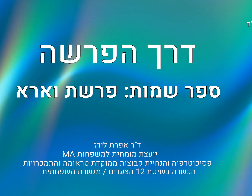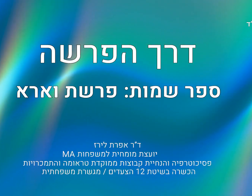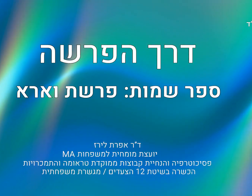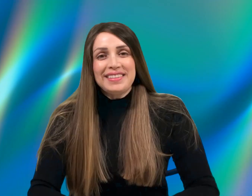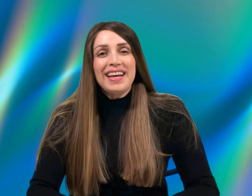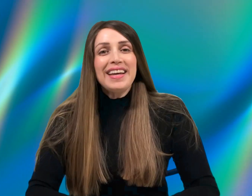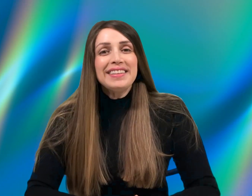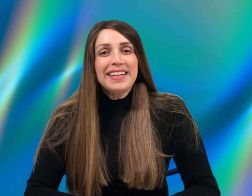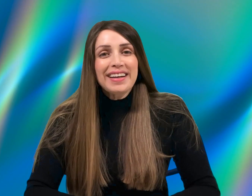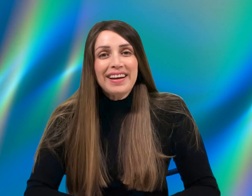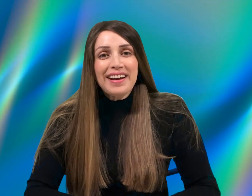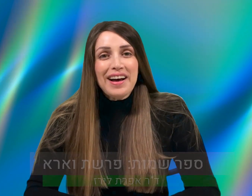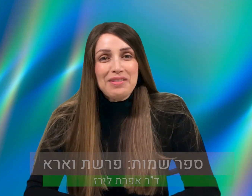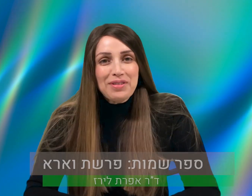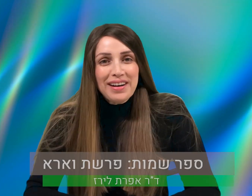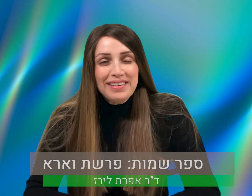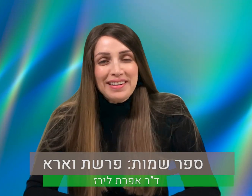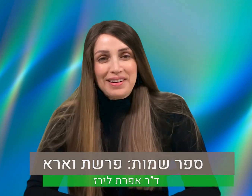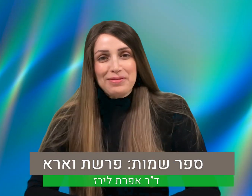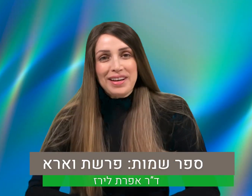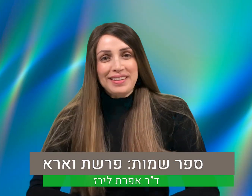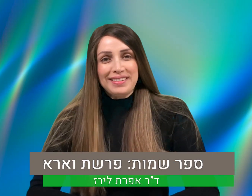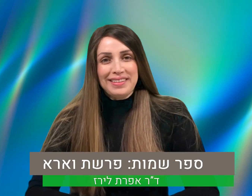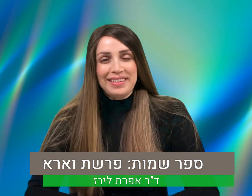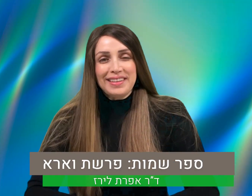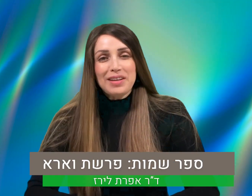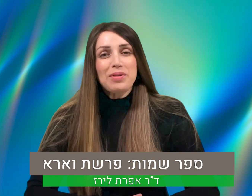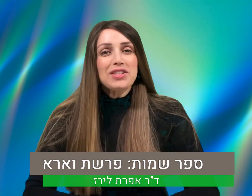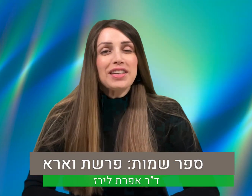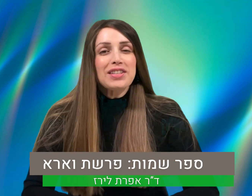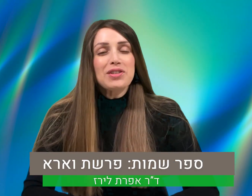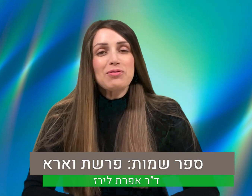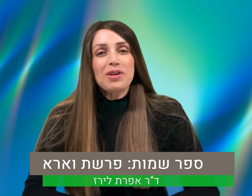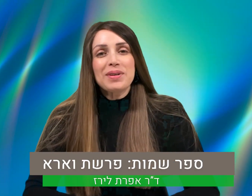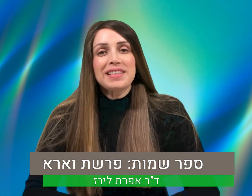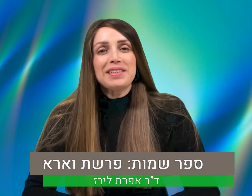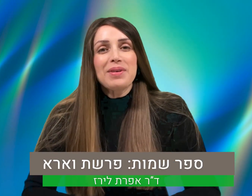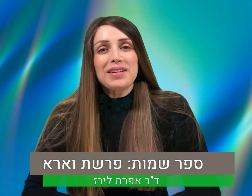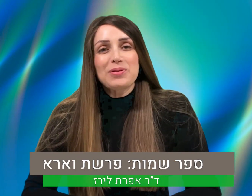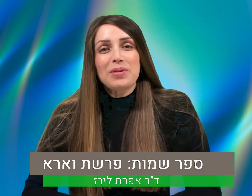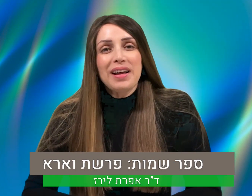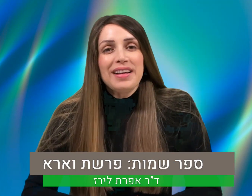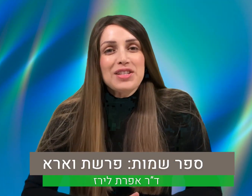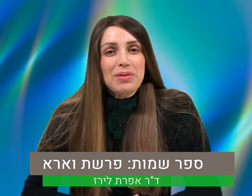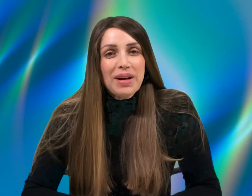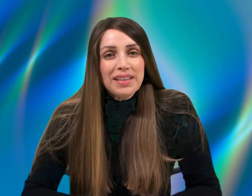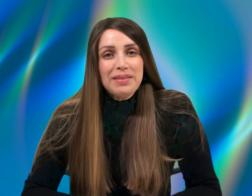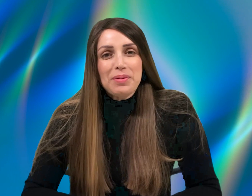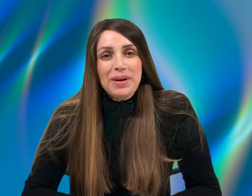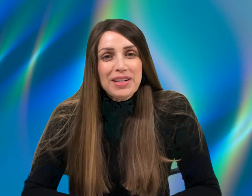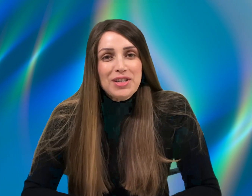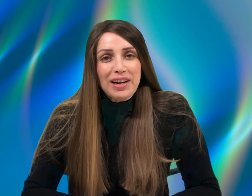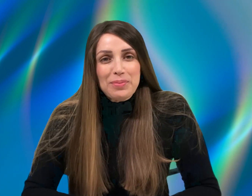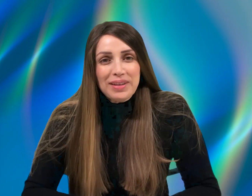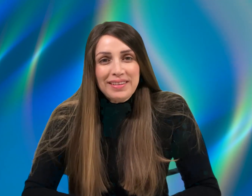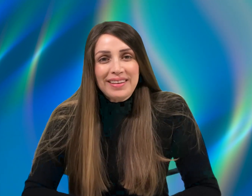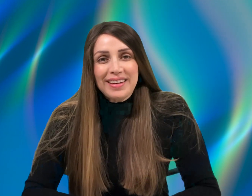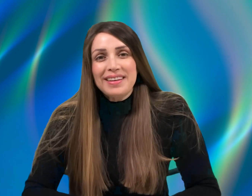אין דרך לאהבה, אהבה היא הדרך. את פרשת השבוע המקסימה הזו שמעתי בבית של רבנית חן